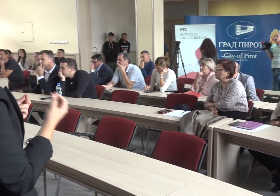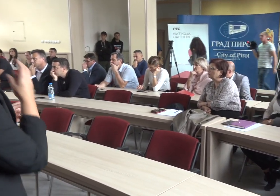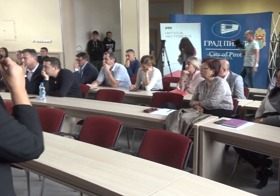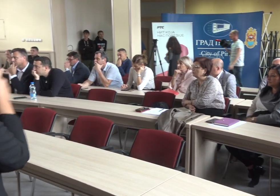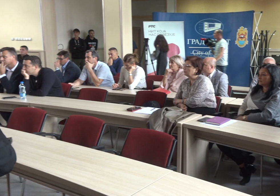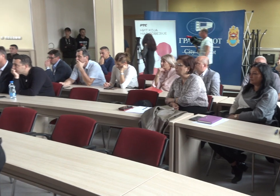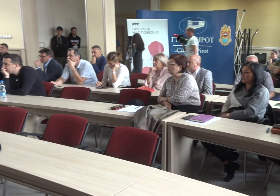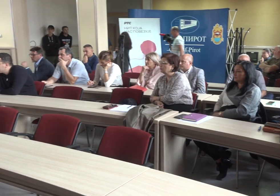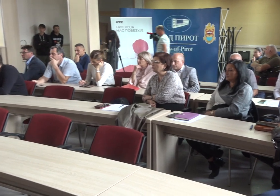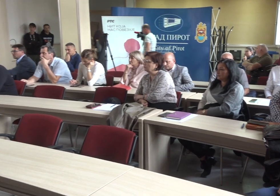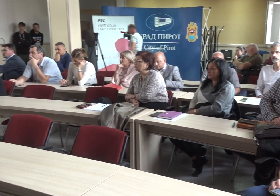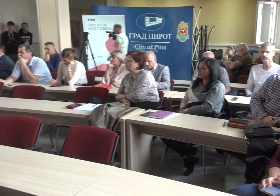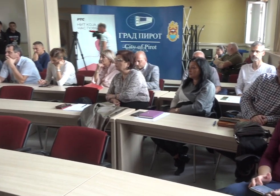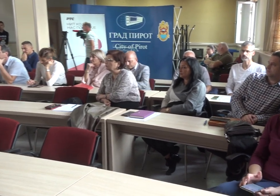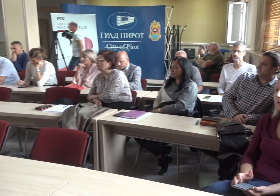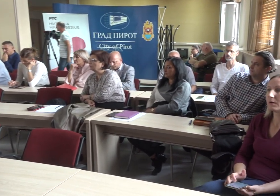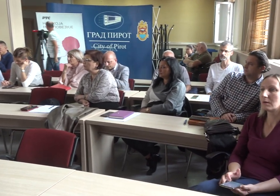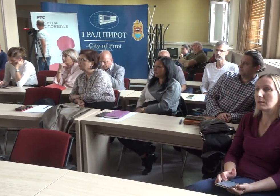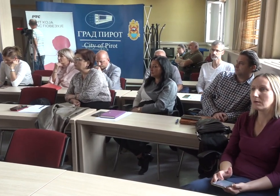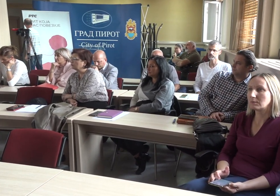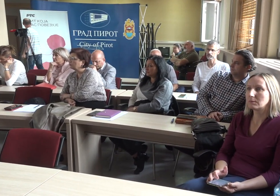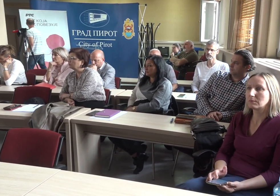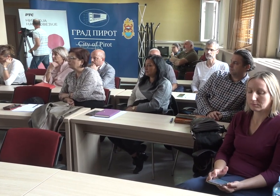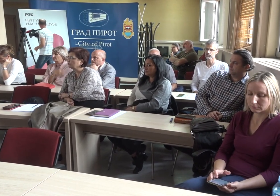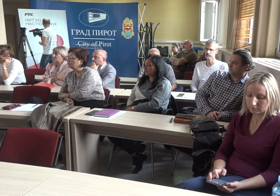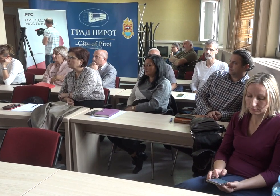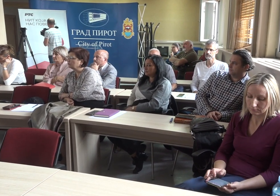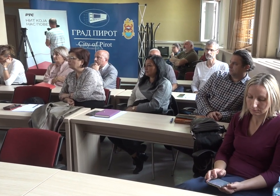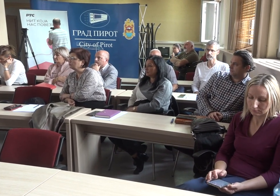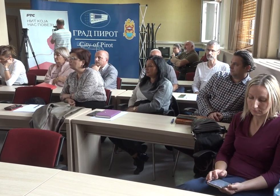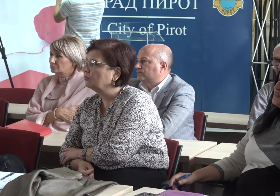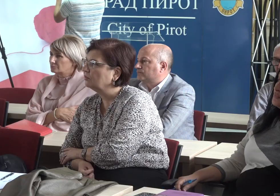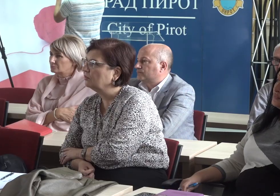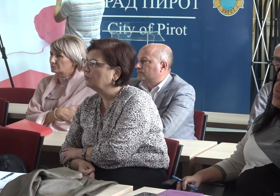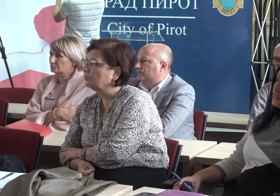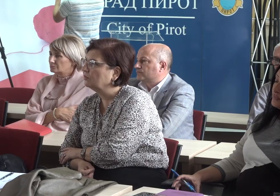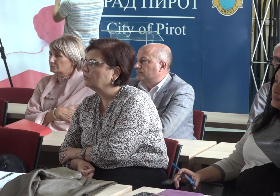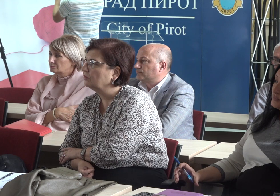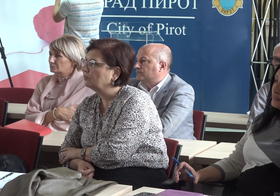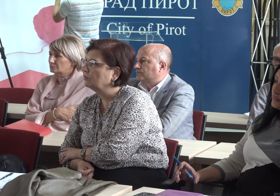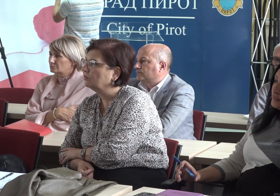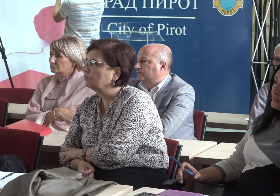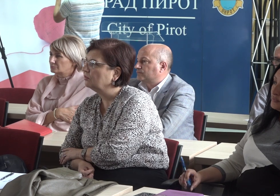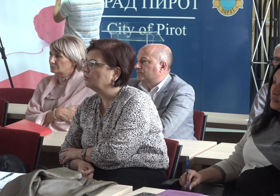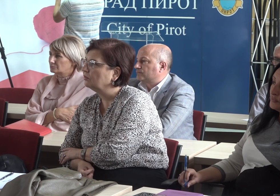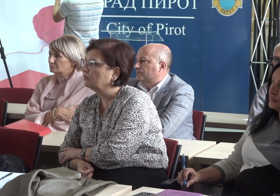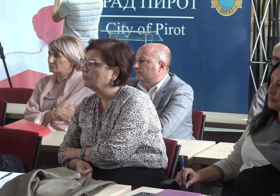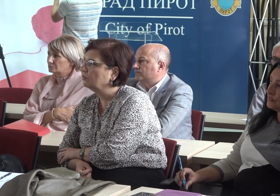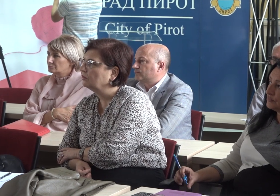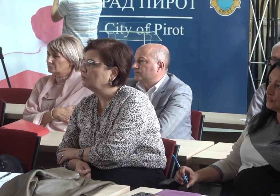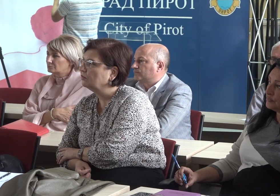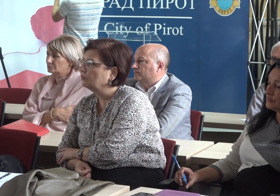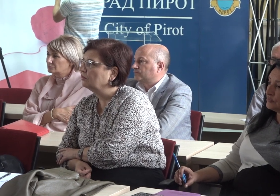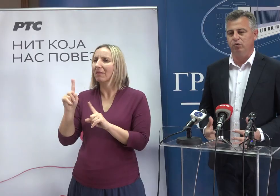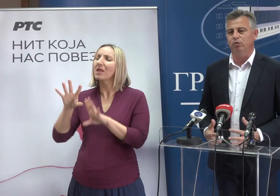servis zbog toga što je on čini mi se zadužen da produkuje sadržaj koji nije komercijalni. Dakle ne samo komercijalni sadržaj